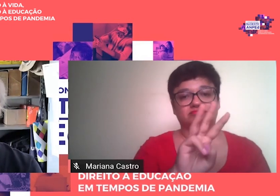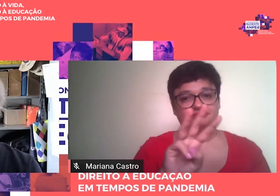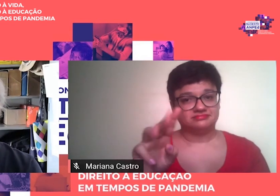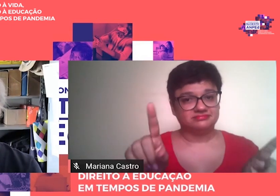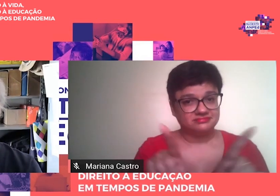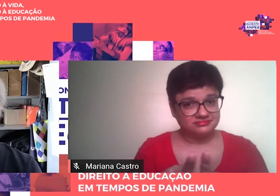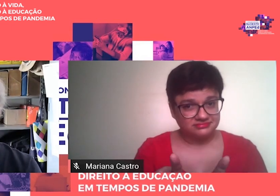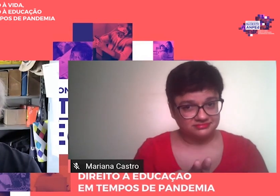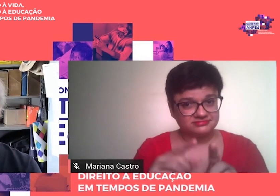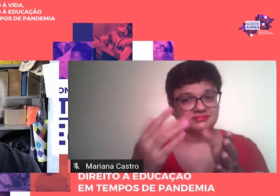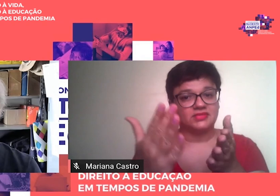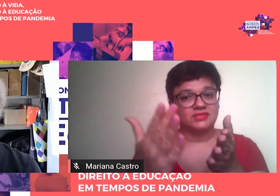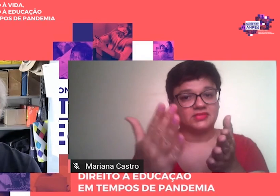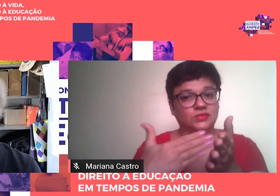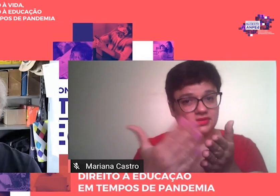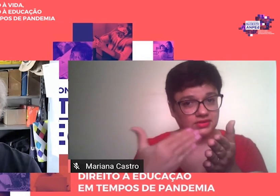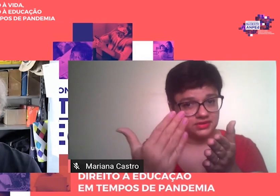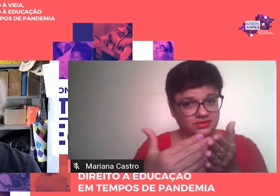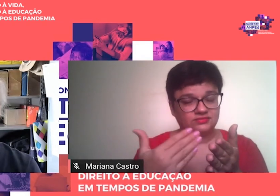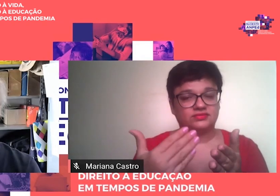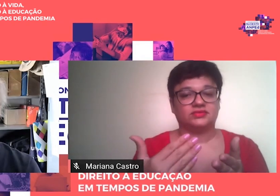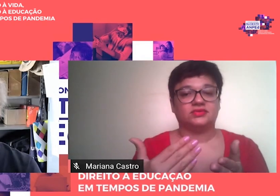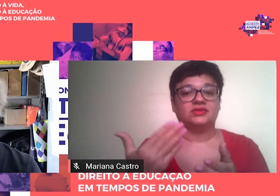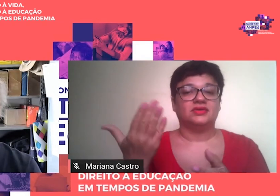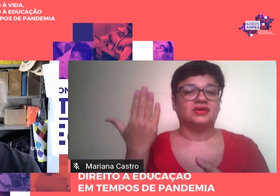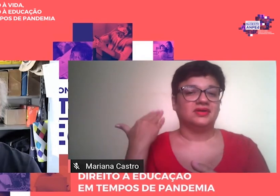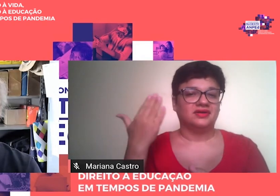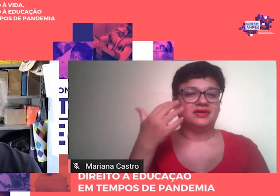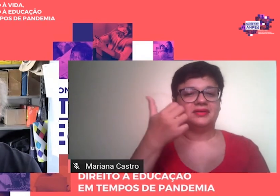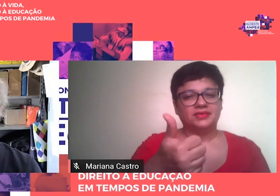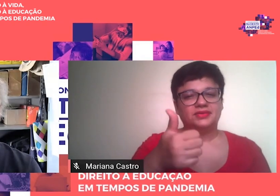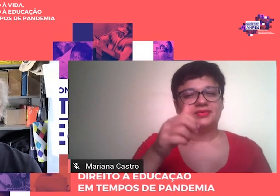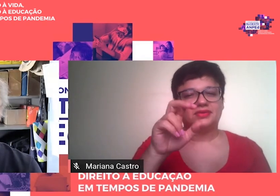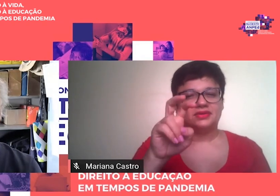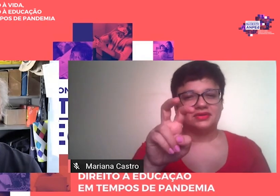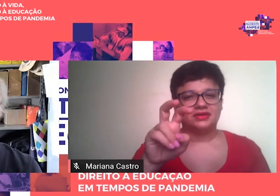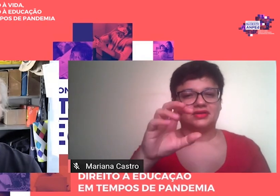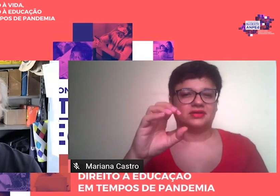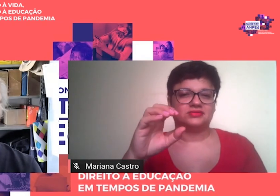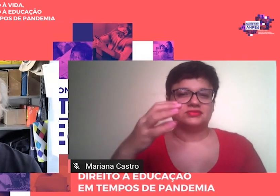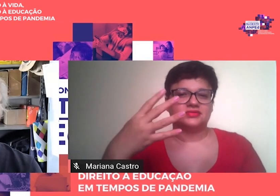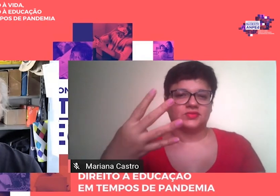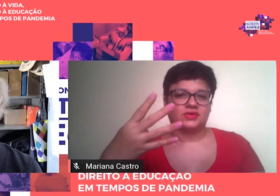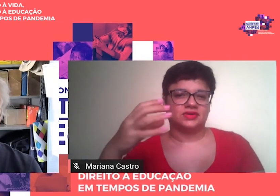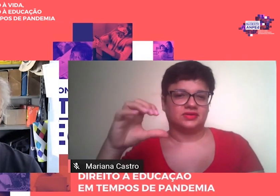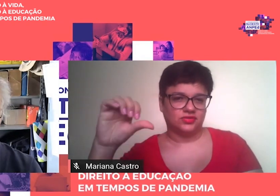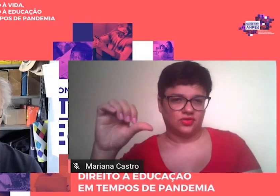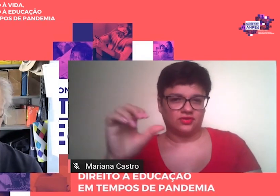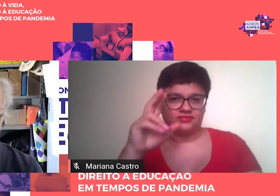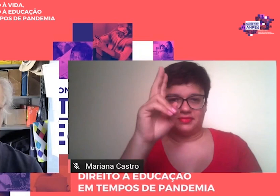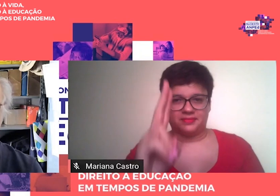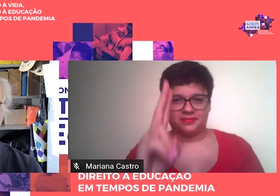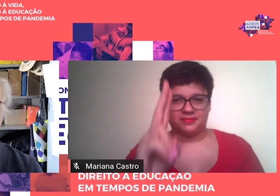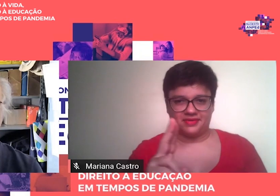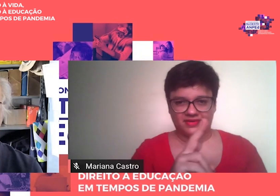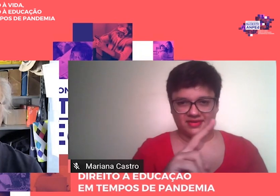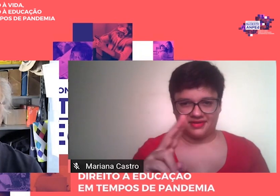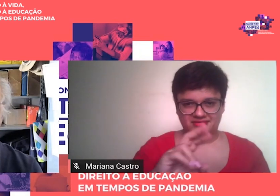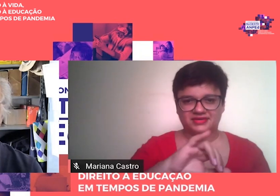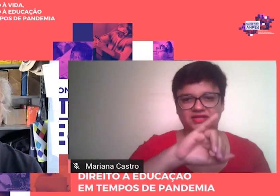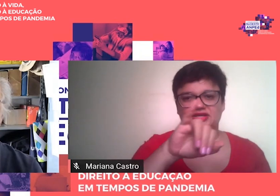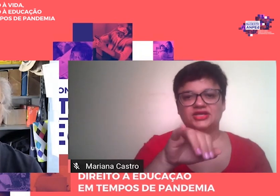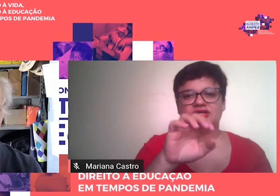desde o desembarque dos jesuítas em 1549 até a aprovação do primeiro Plano Nacional de